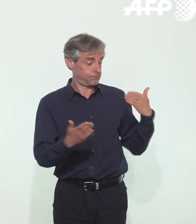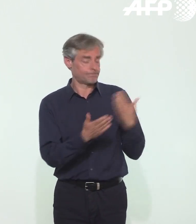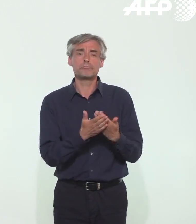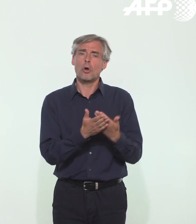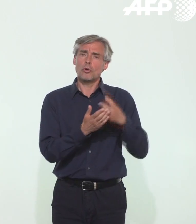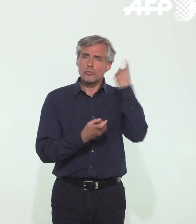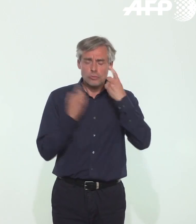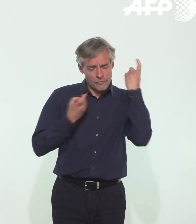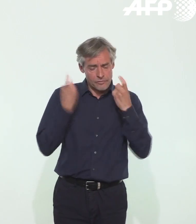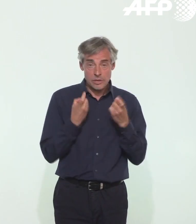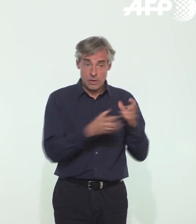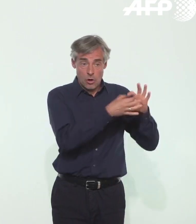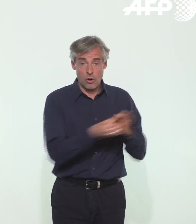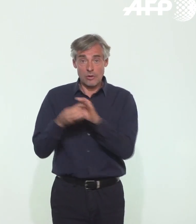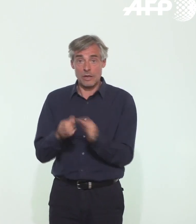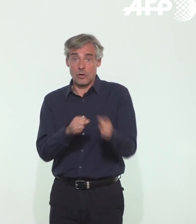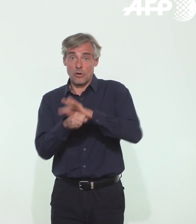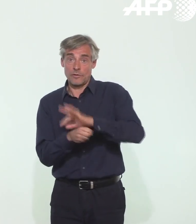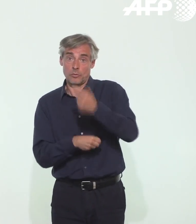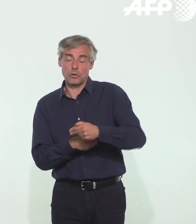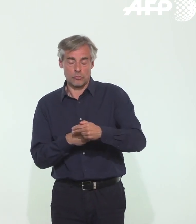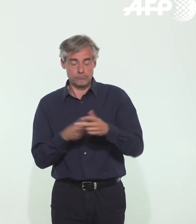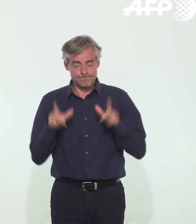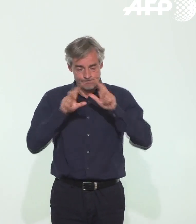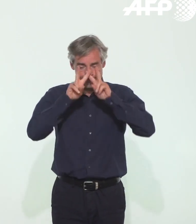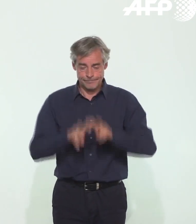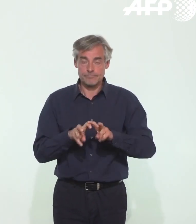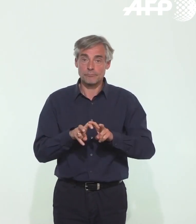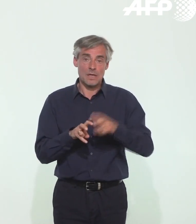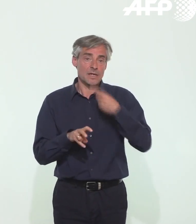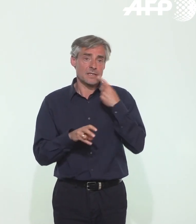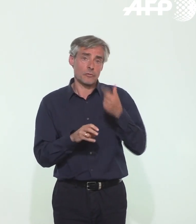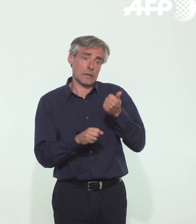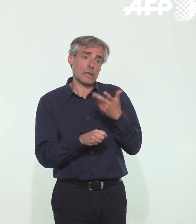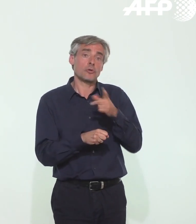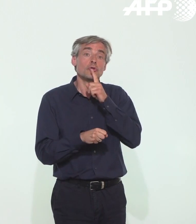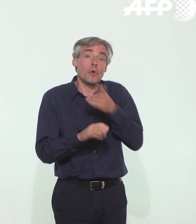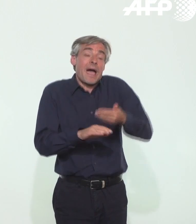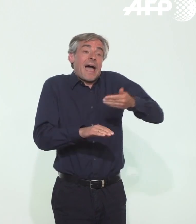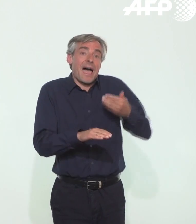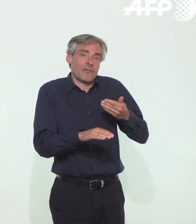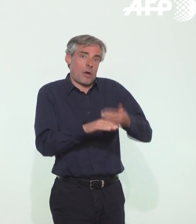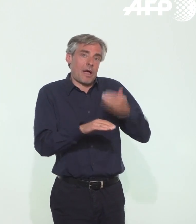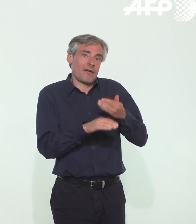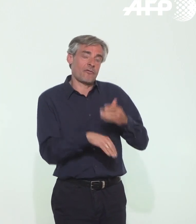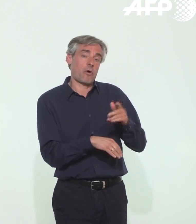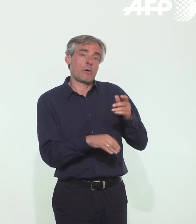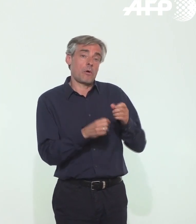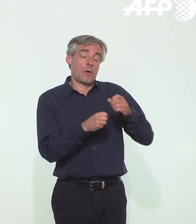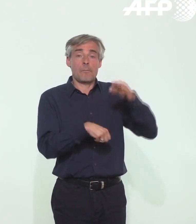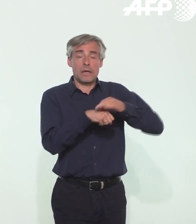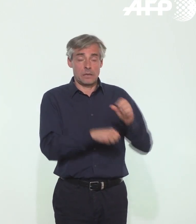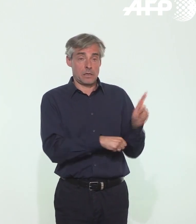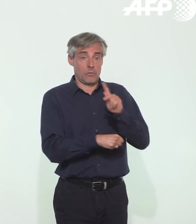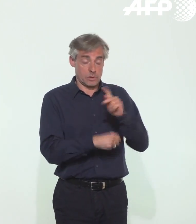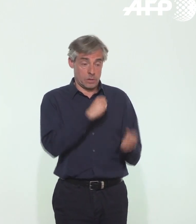lié ou pas à la maladie Covid, à la présence ou non du virus dans les jours qui ont précédé cette apparition de symptômes multiples.